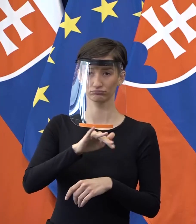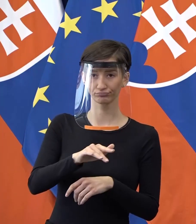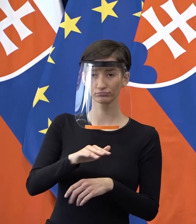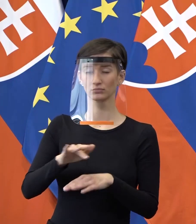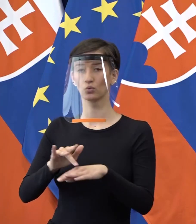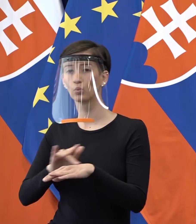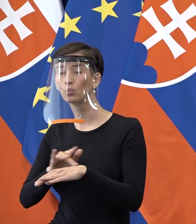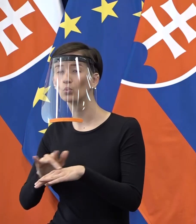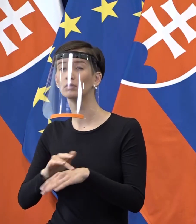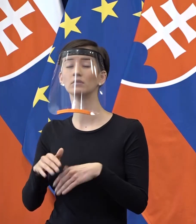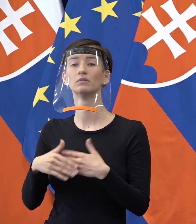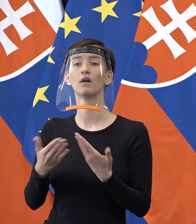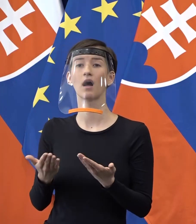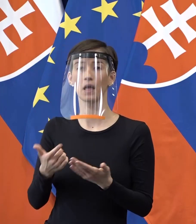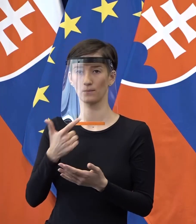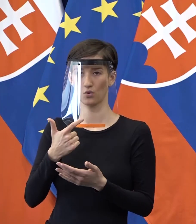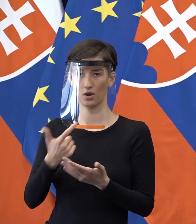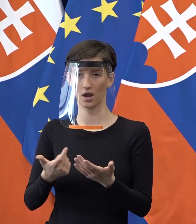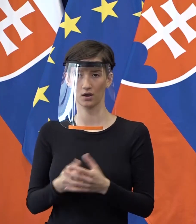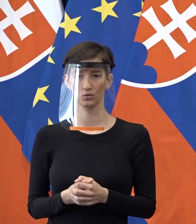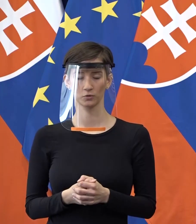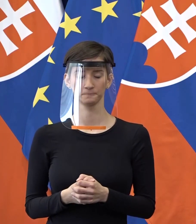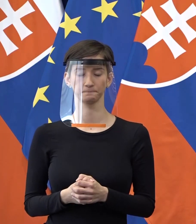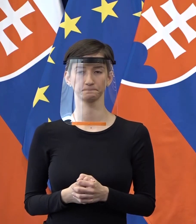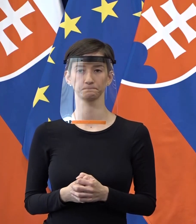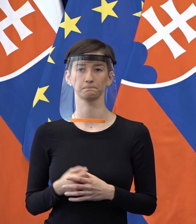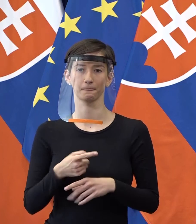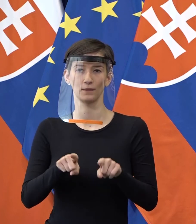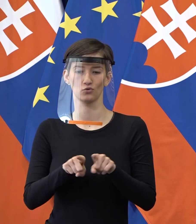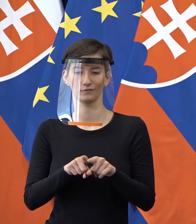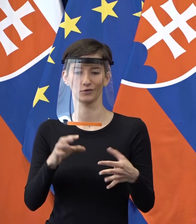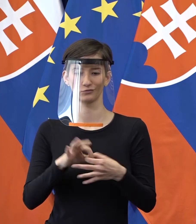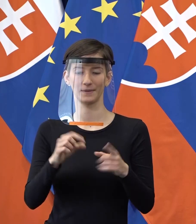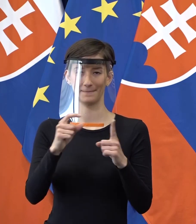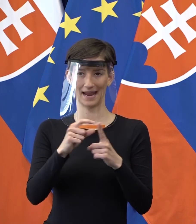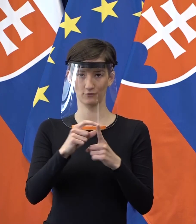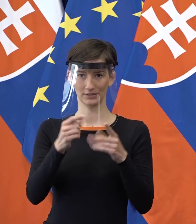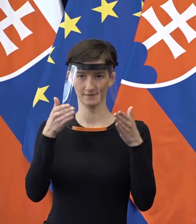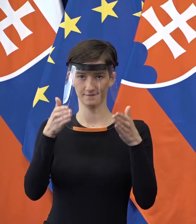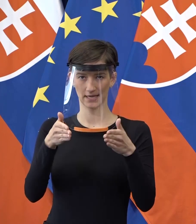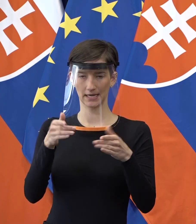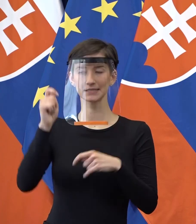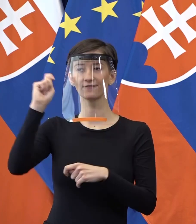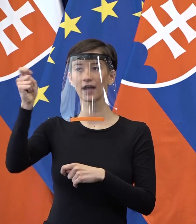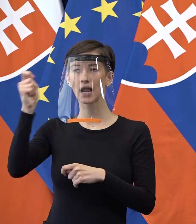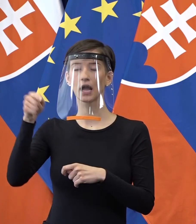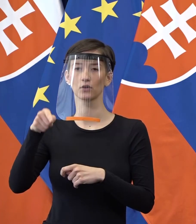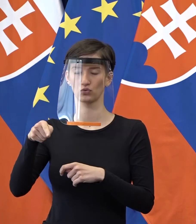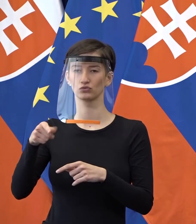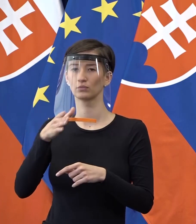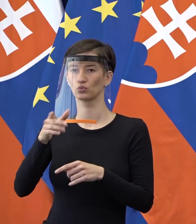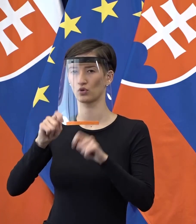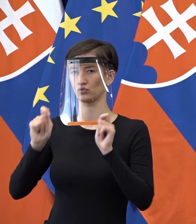rovnaké opatrenia mali prijať sladom na veľkú noc z pravoslavných veriacich. Dobre, takže odborníci rozhodnú.